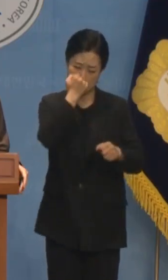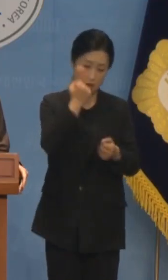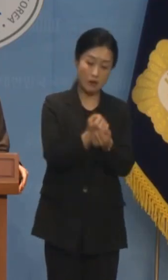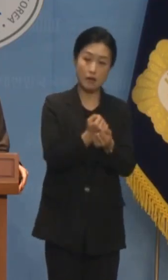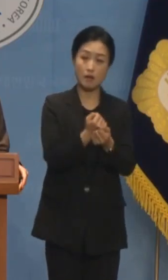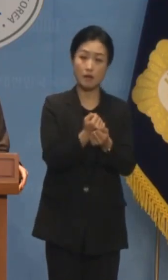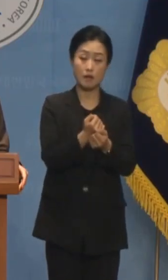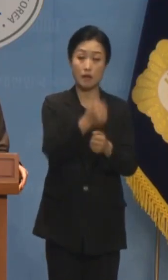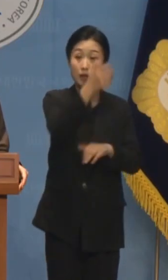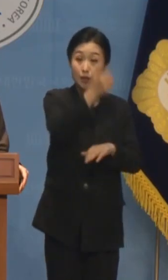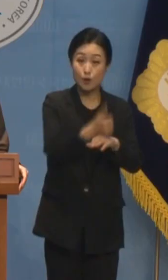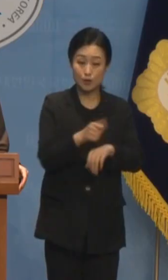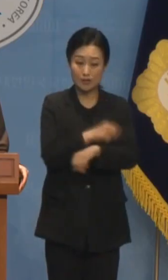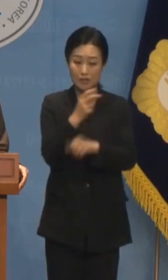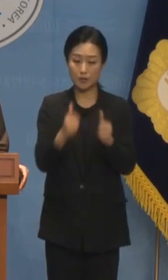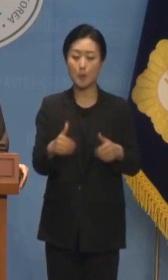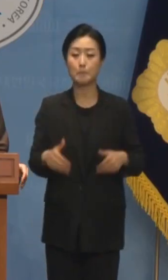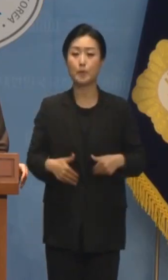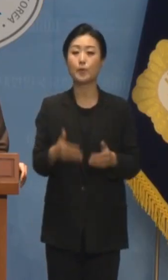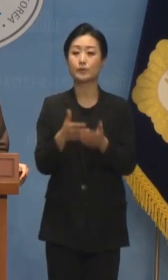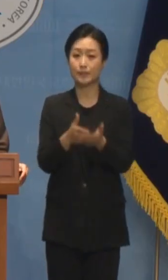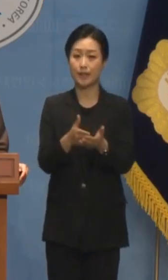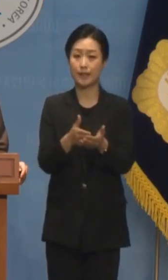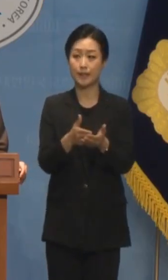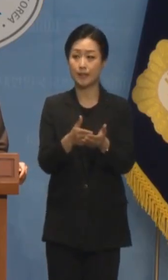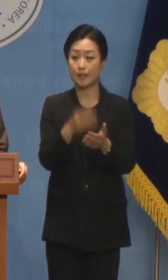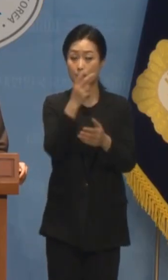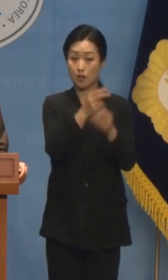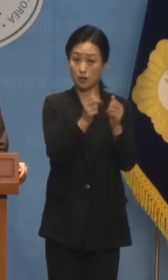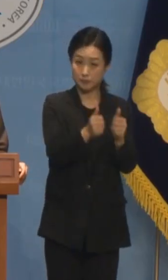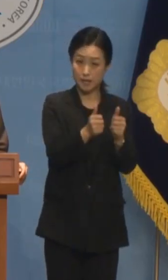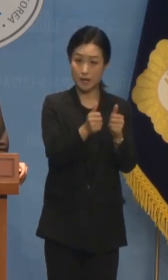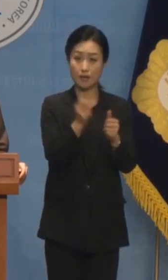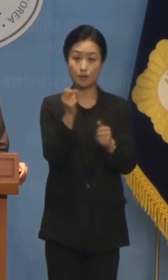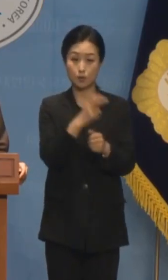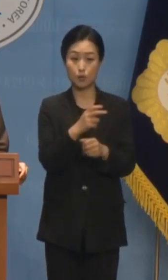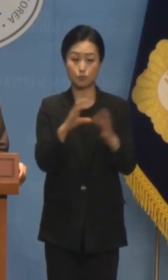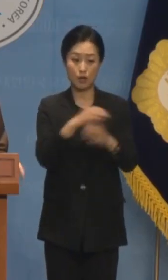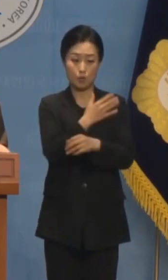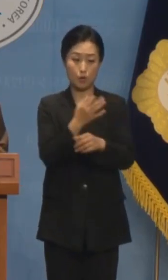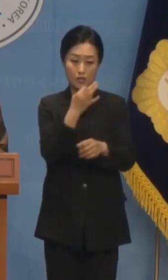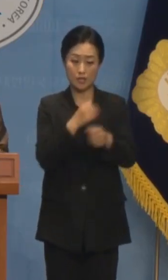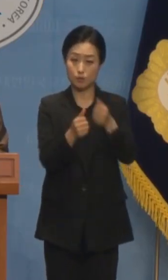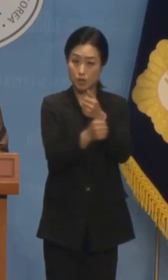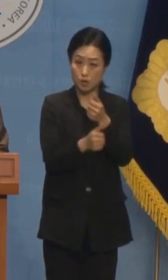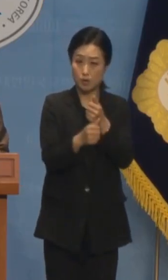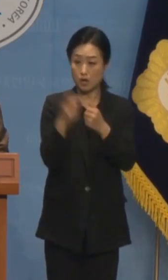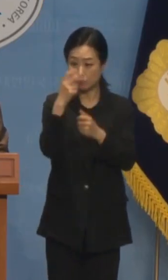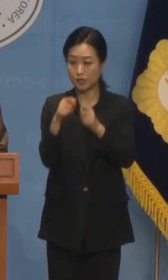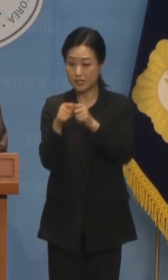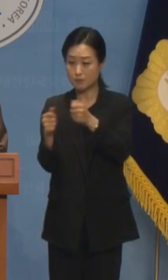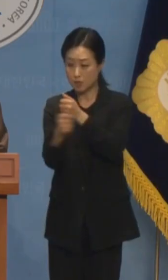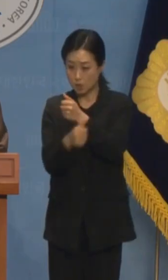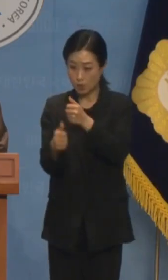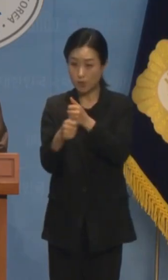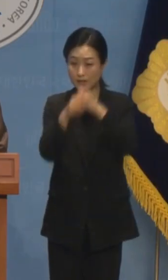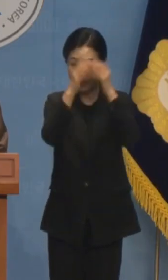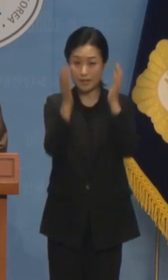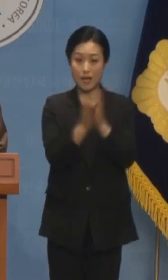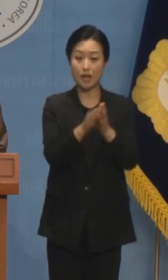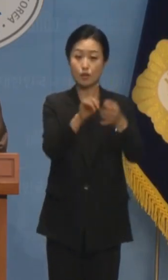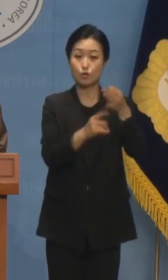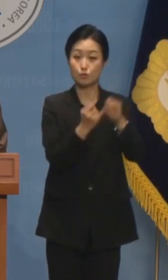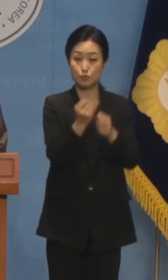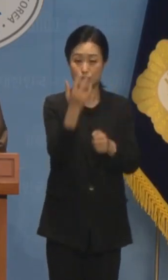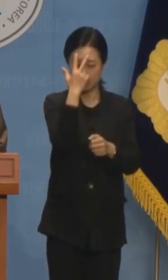김건희 특검법의 필요성입니다 검찰, 건익위, 수사심의위까지 김건희 여사를 위한 프리패스만 발행